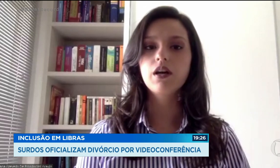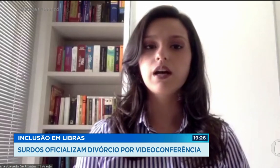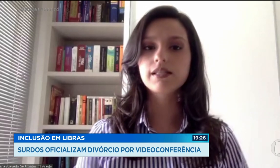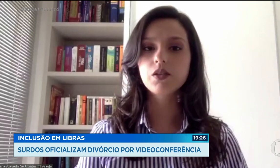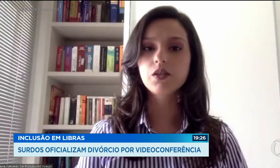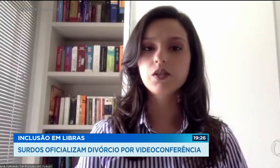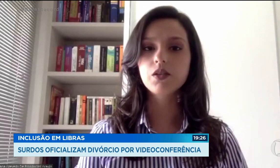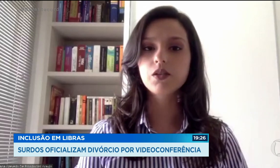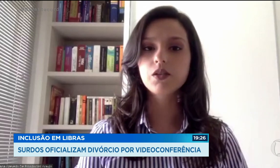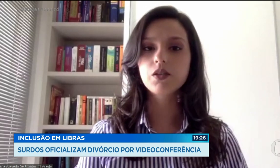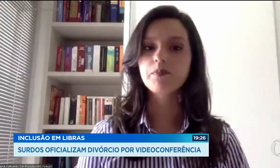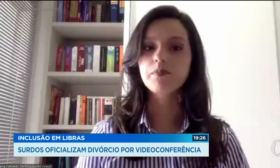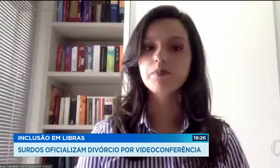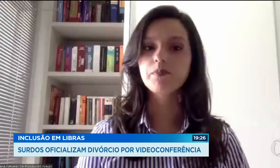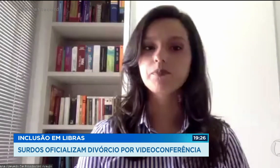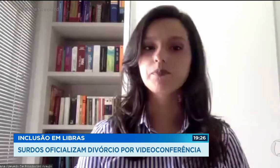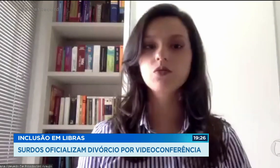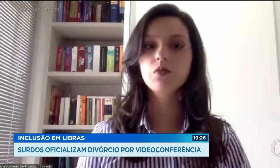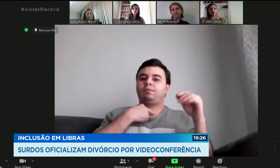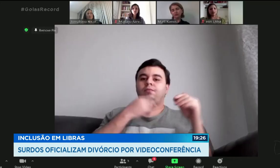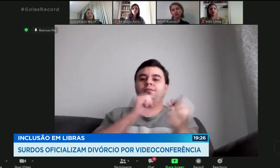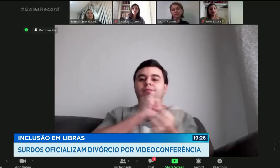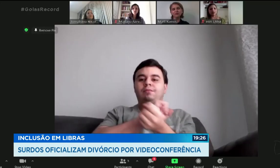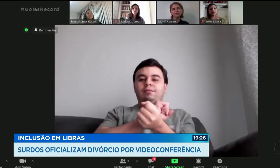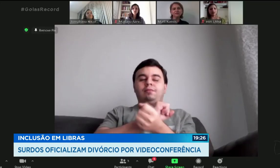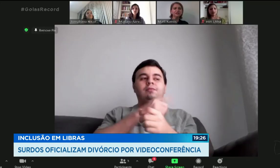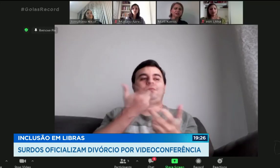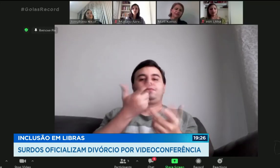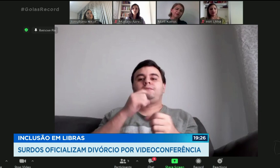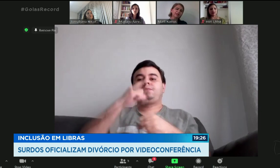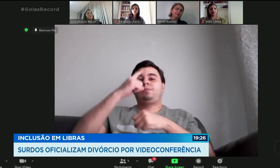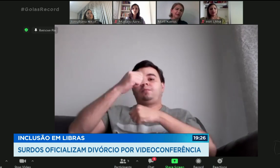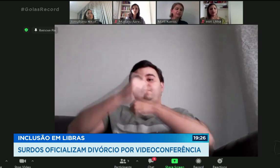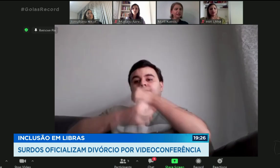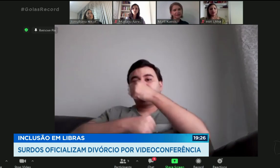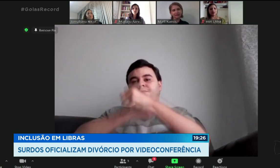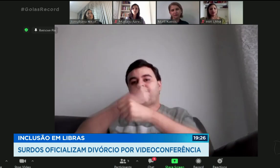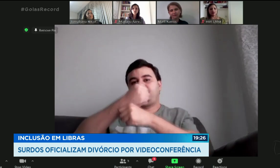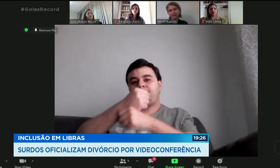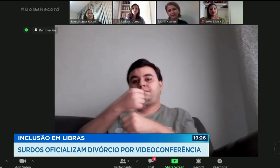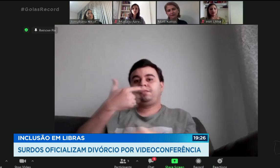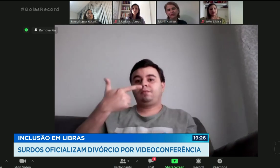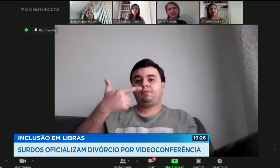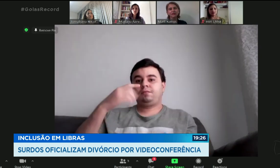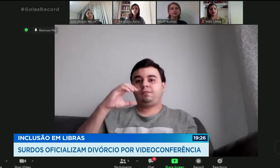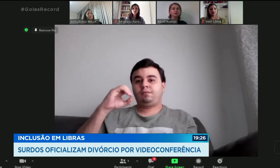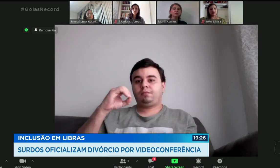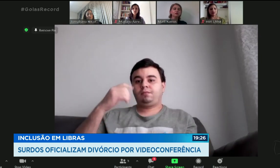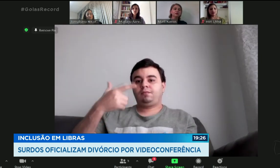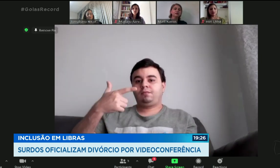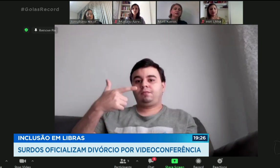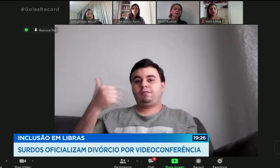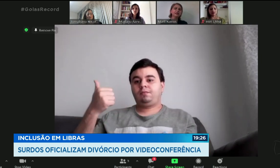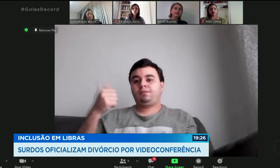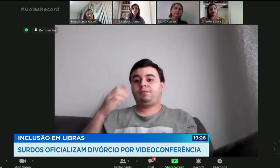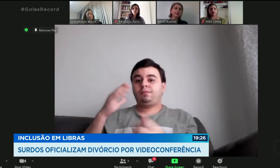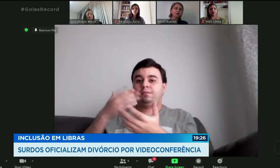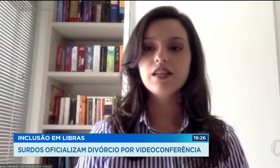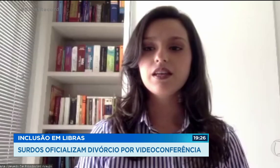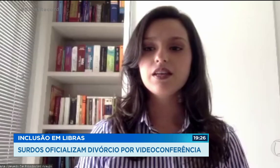e fez um curso dois anos atrás. A atuação dela foi fundamental, porque passou confiança para o casal. E isso